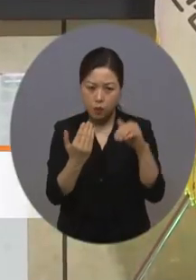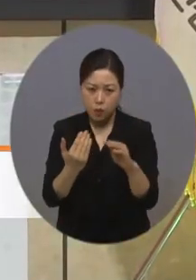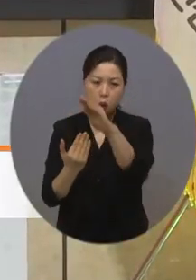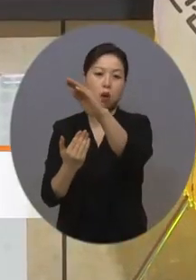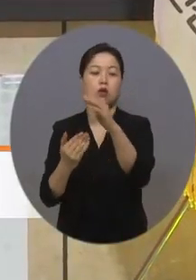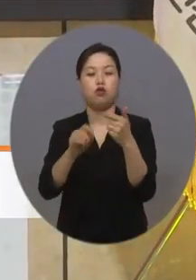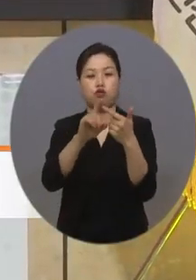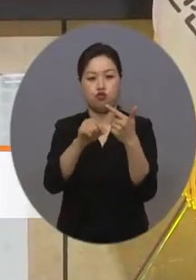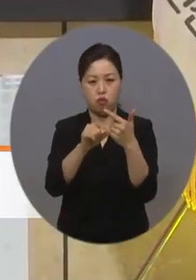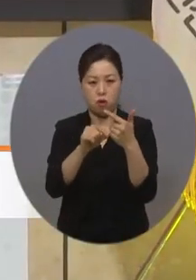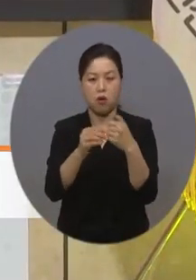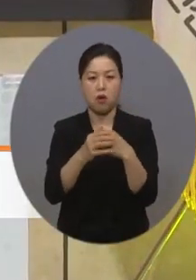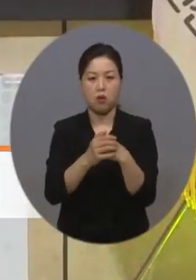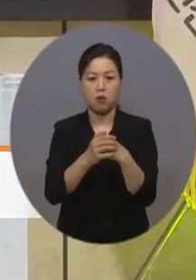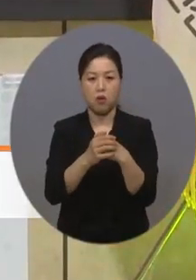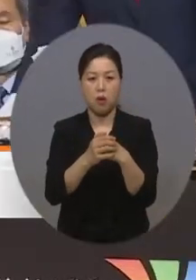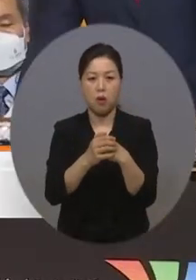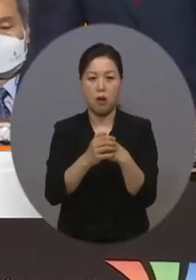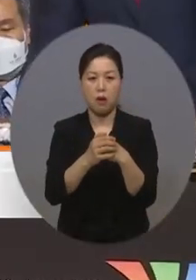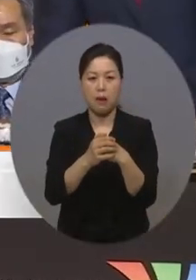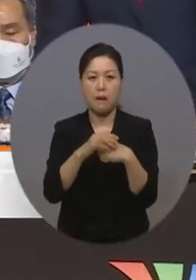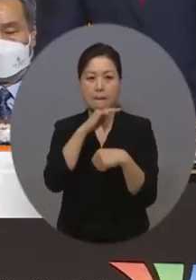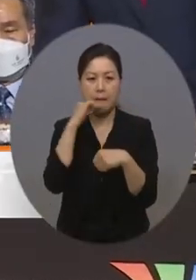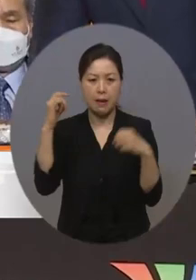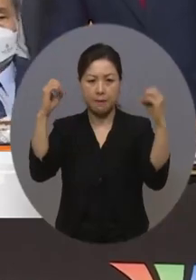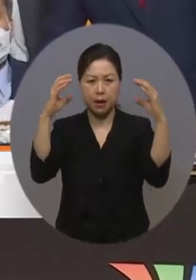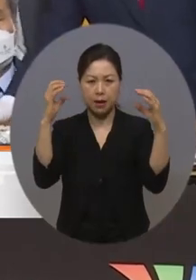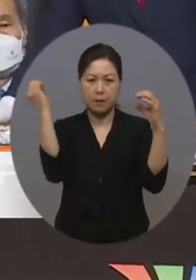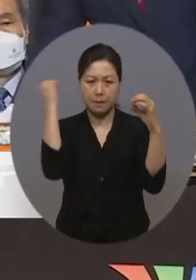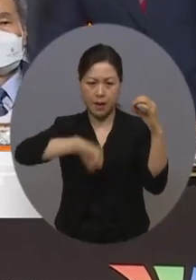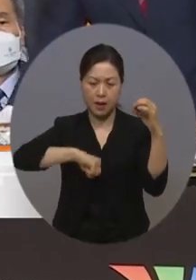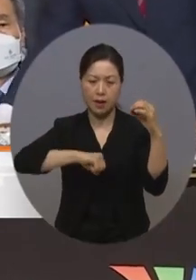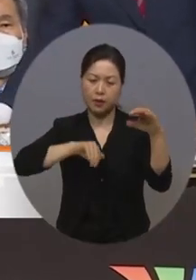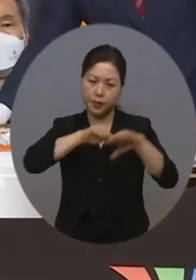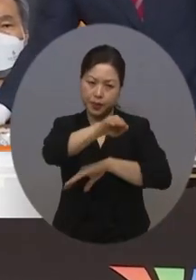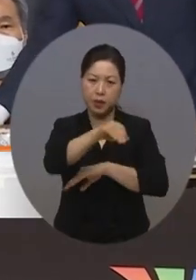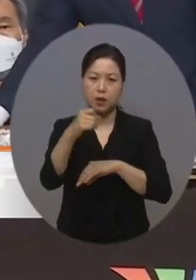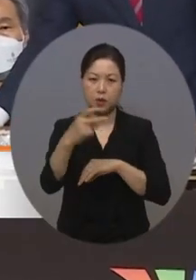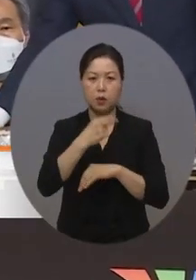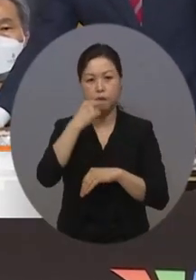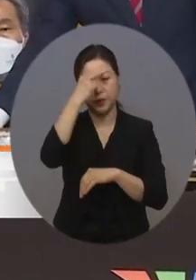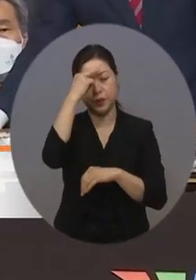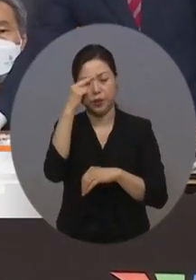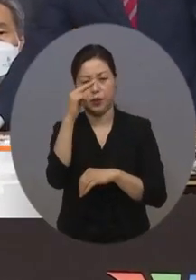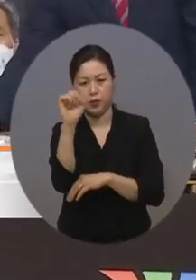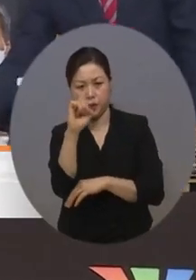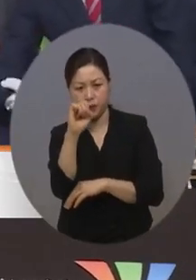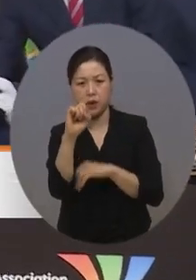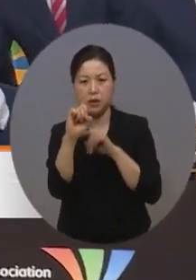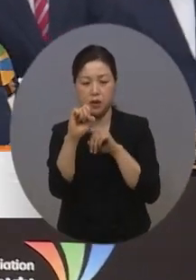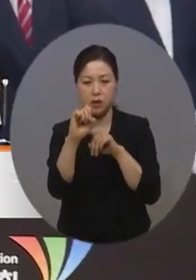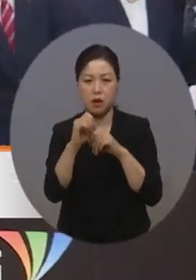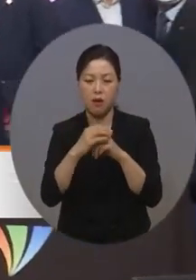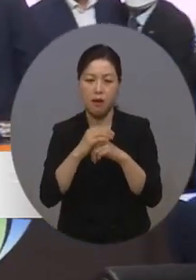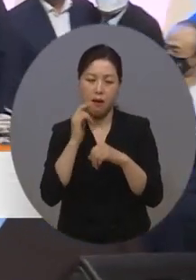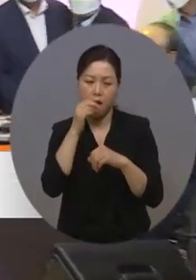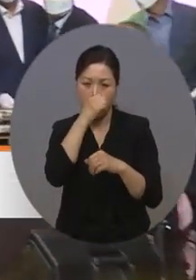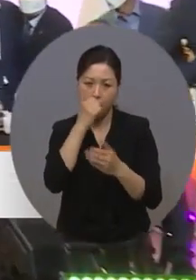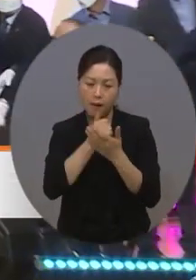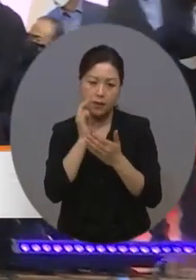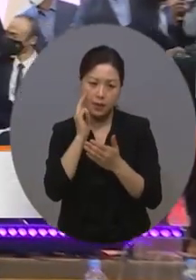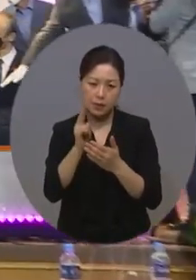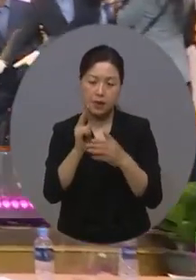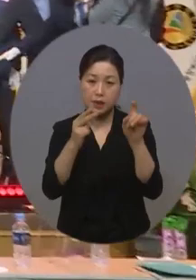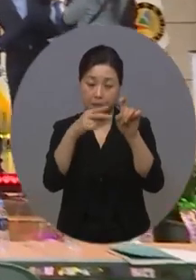신호위반, 음주운전 등과 같은 교통사고 10대 중과실을 지켜 교통사고로 인한 장애인 발생을